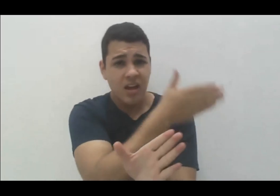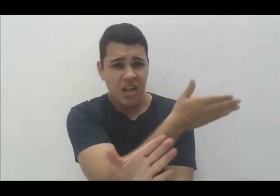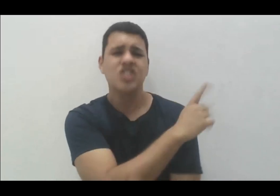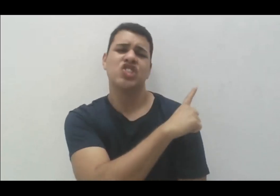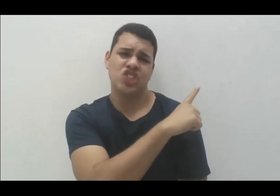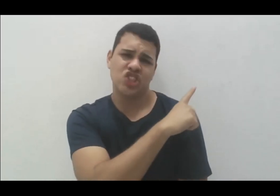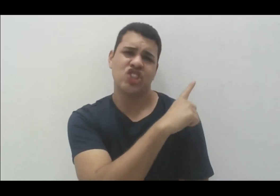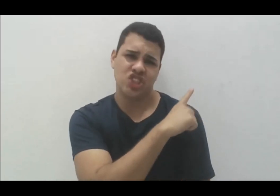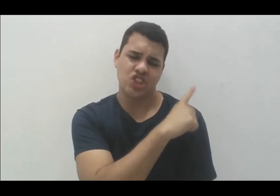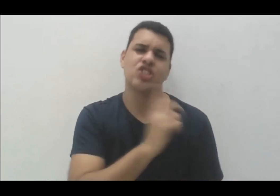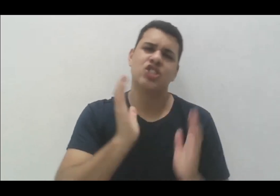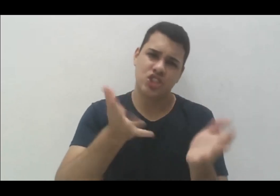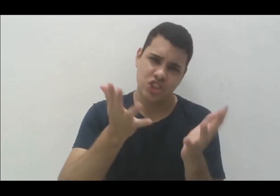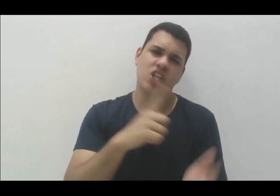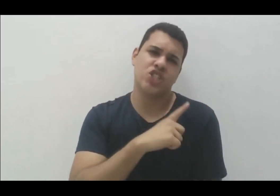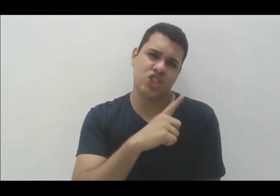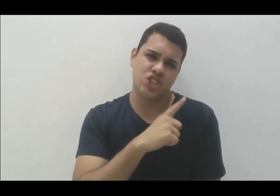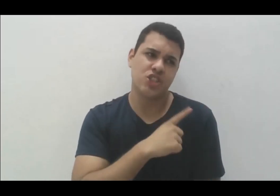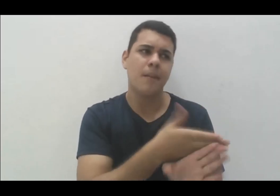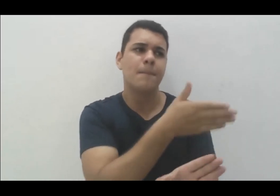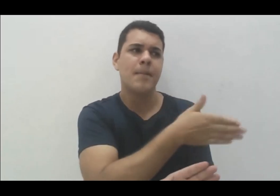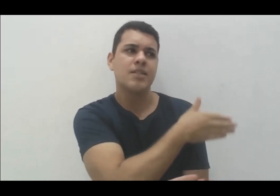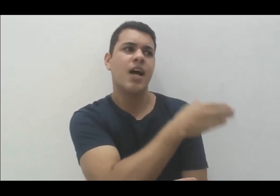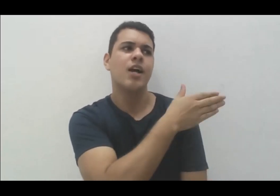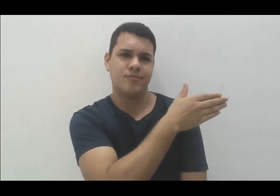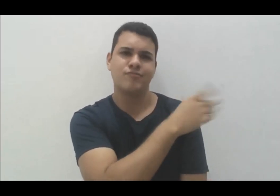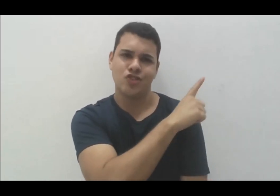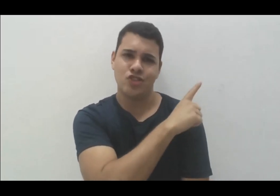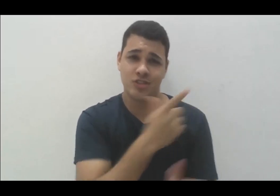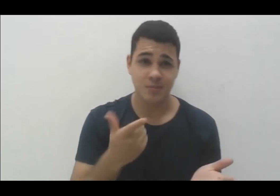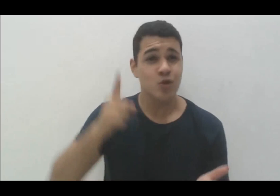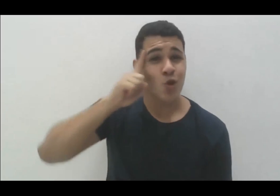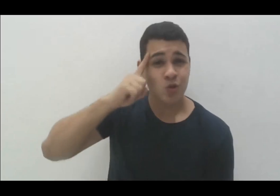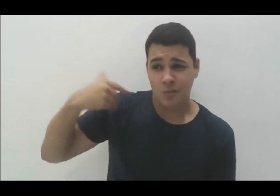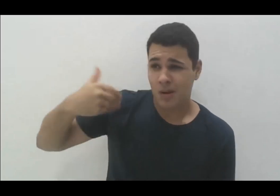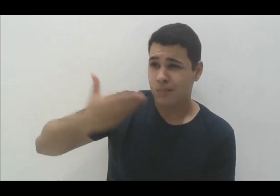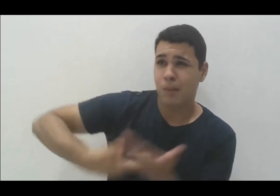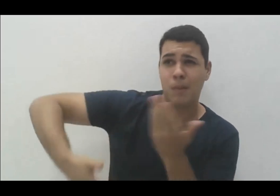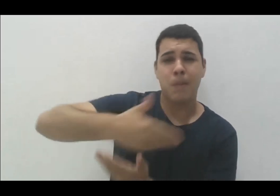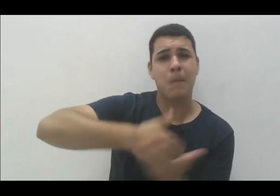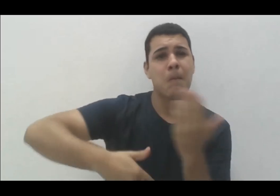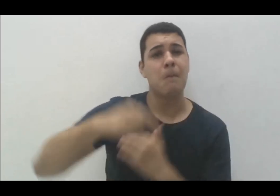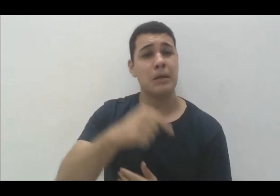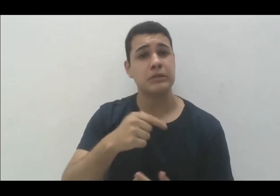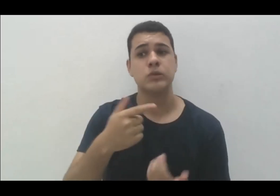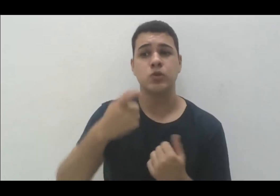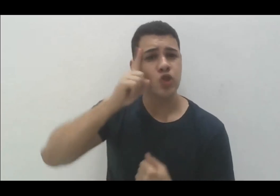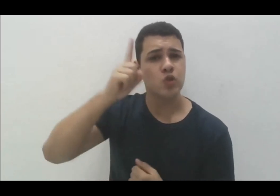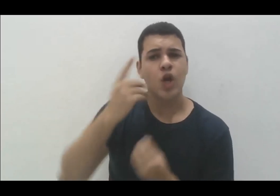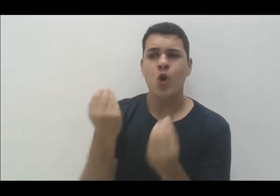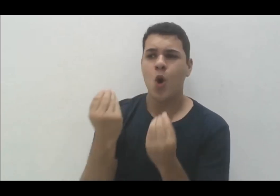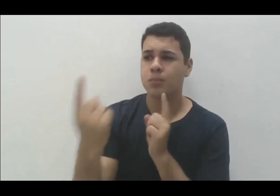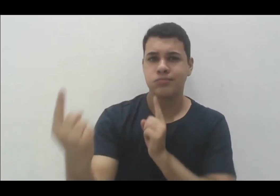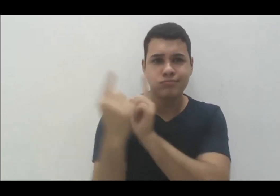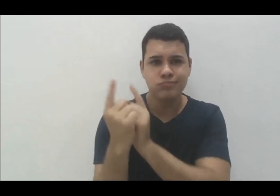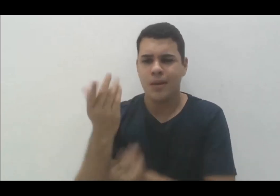presenciais, no nosso trabalho presencial, nas relações cotidianas, dos acolhimentos, na